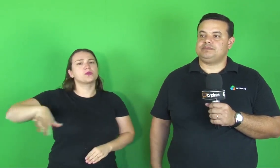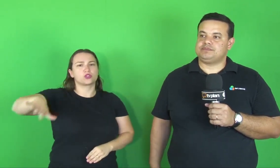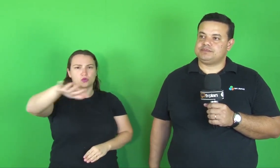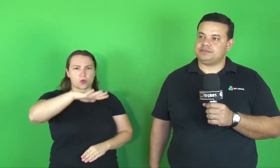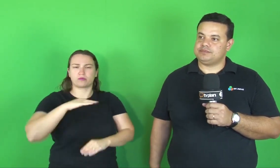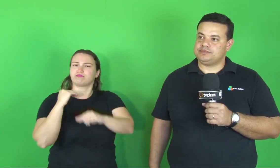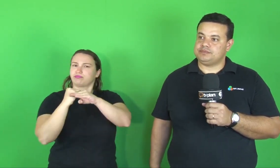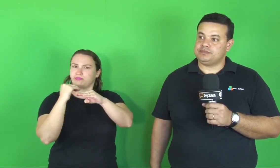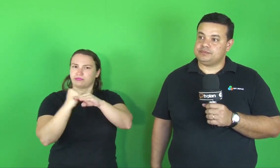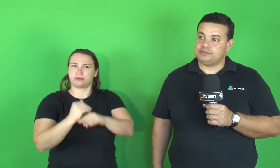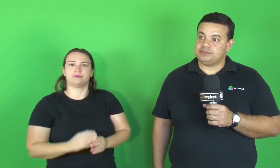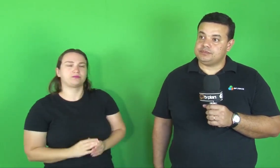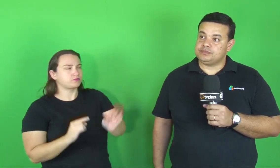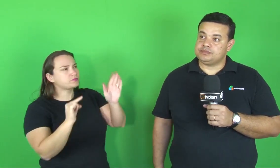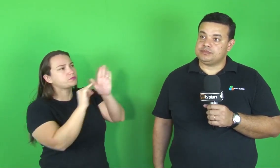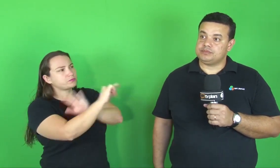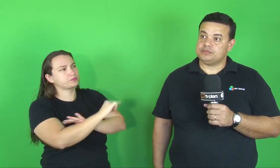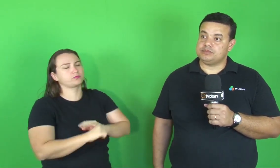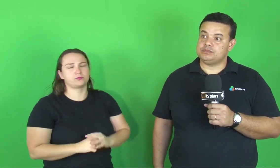né?